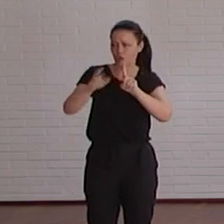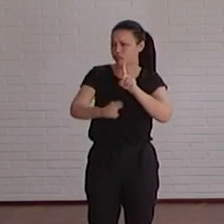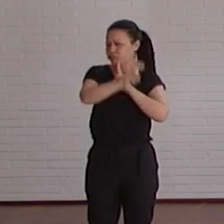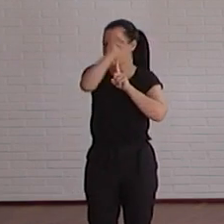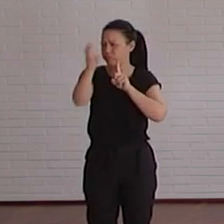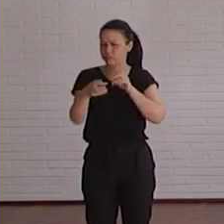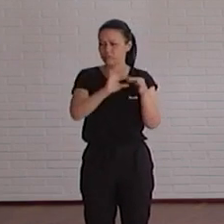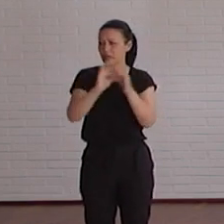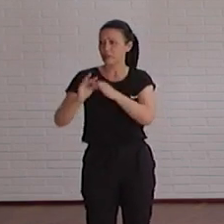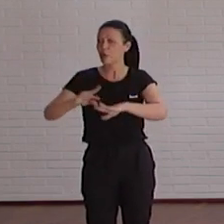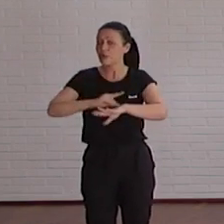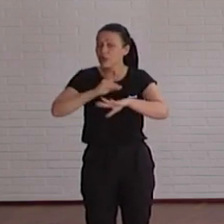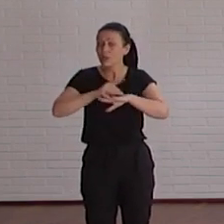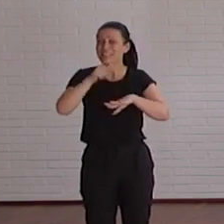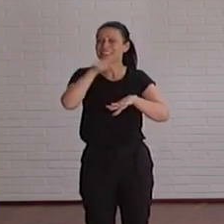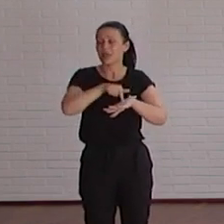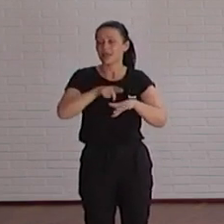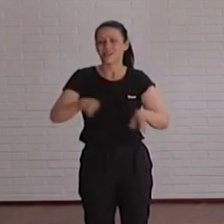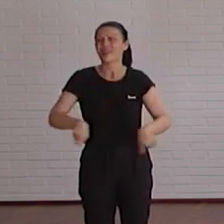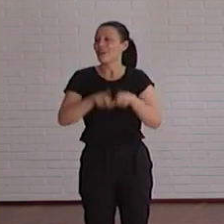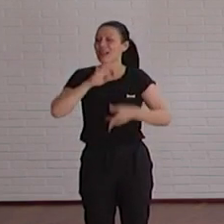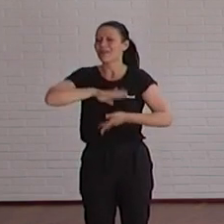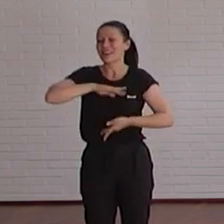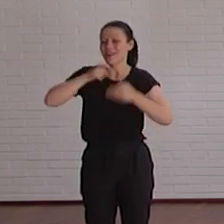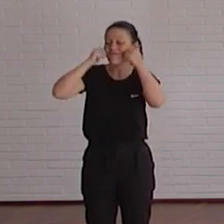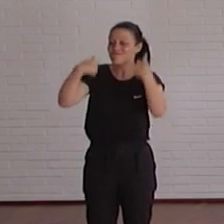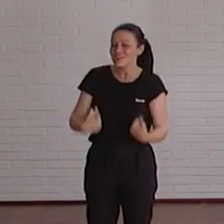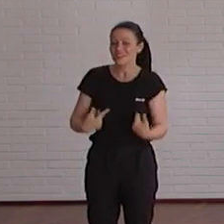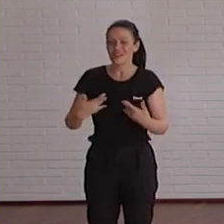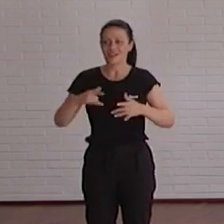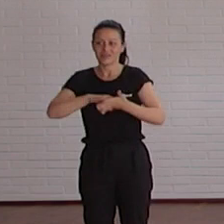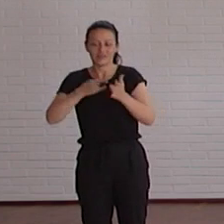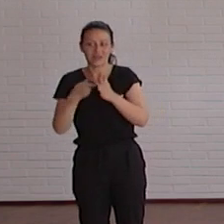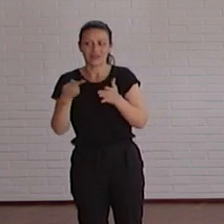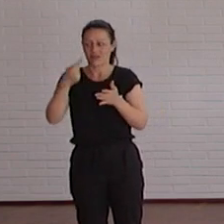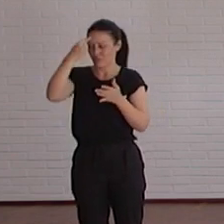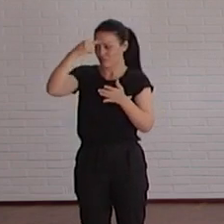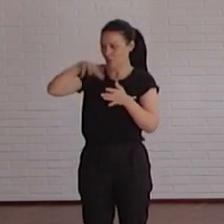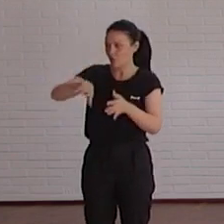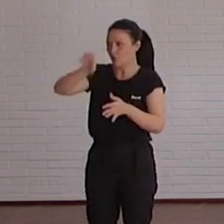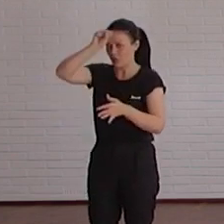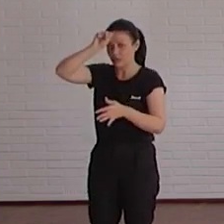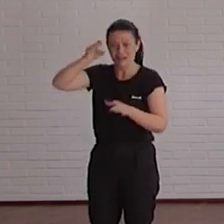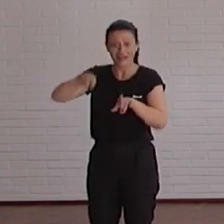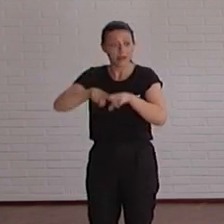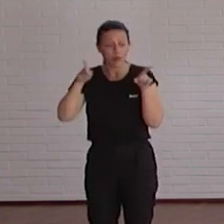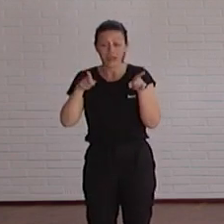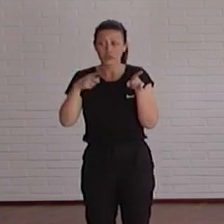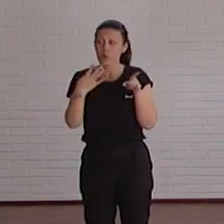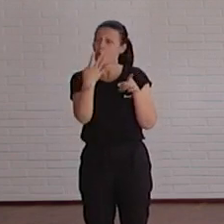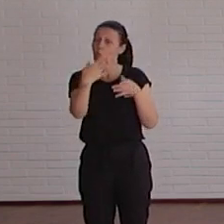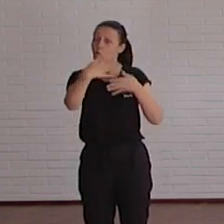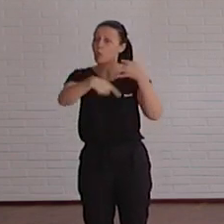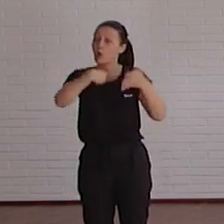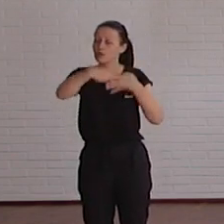cosa digital, independientemente de sus capacidades físicas, técnicas o cognitivas. Esos cuatro principios son los cuatro principios de la